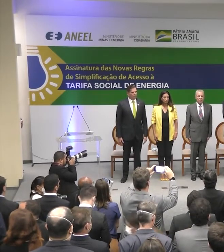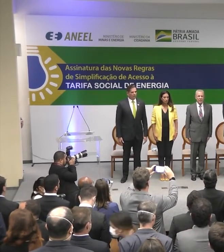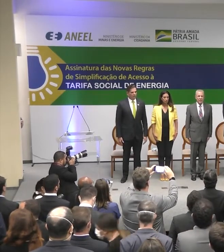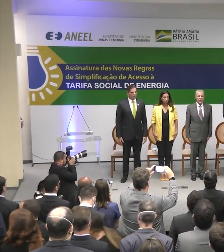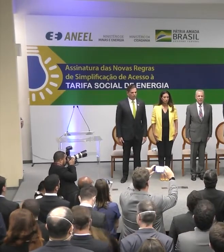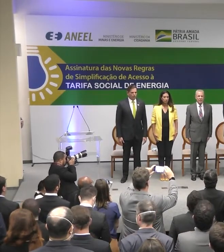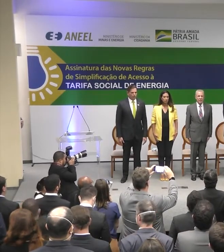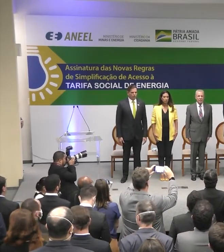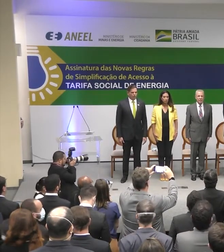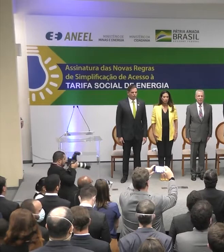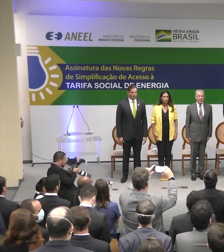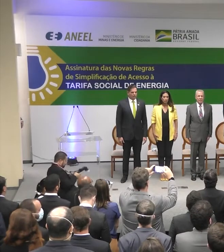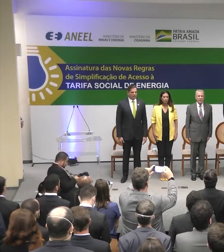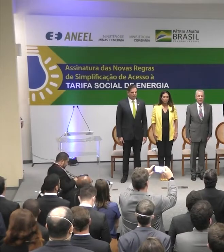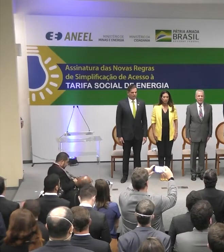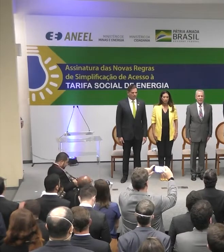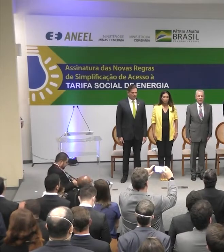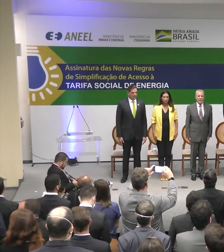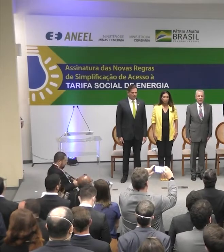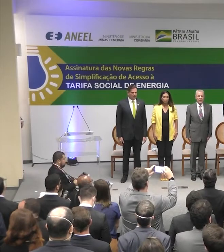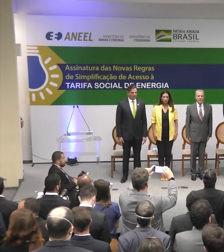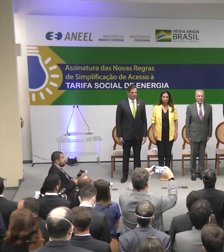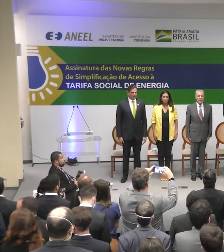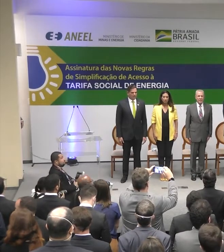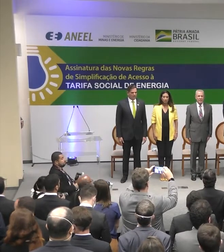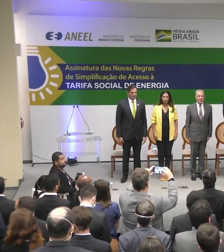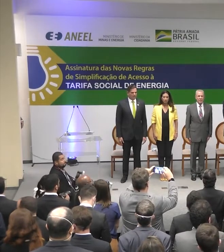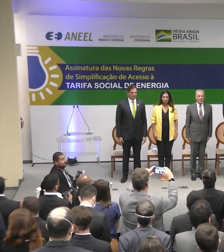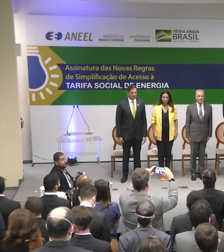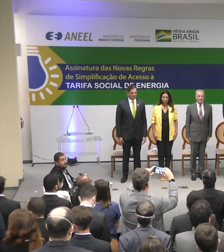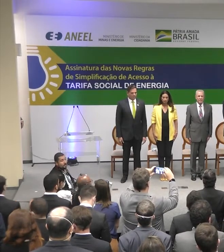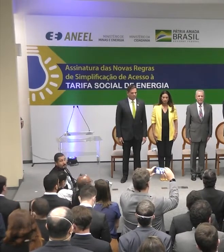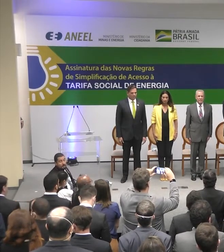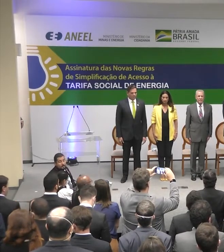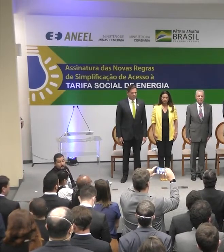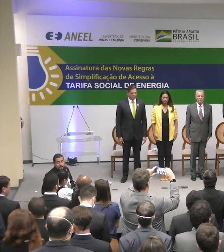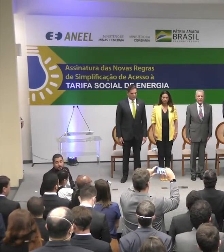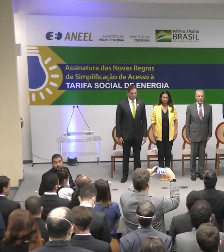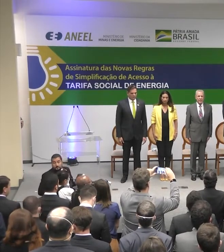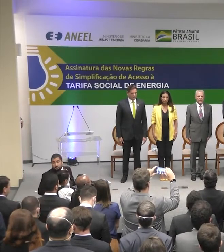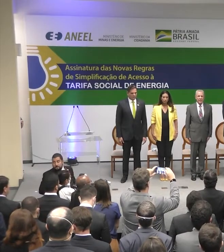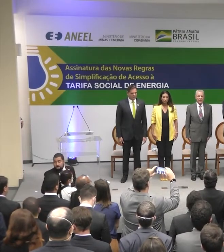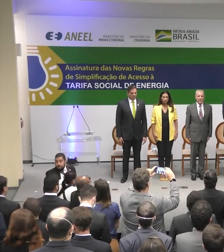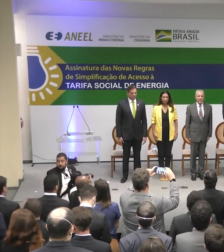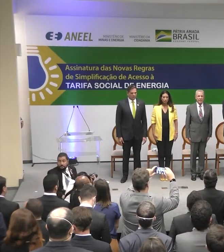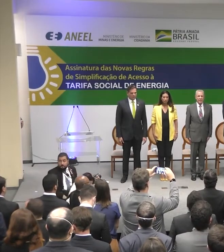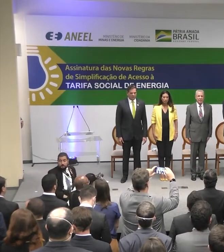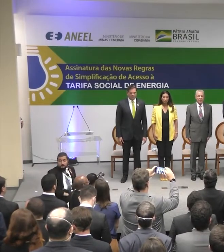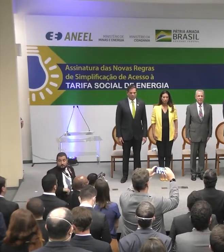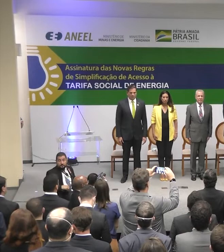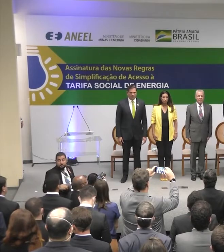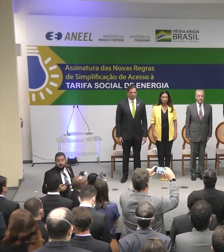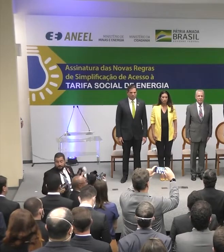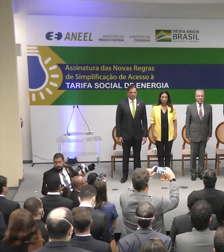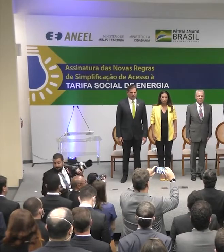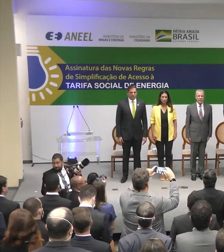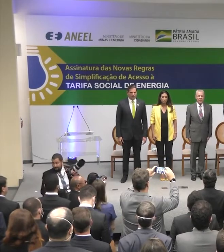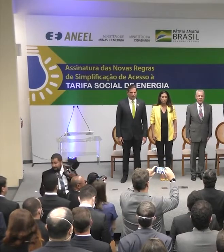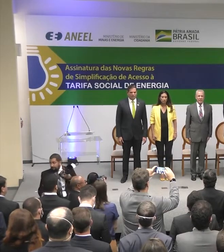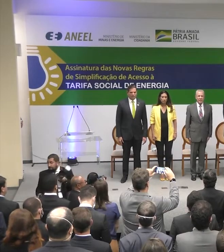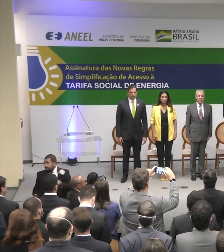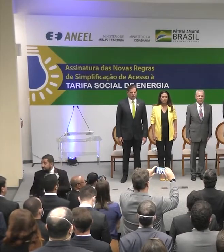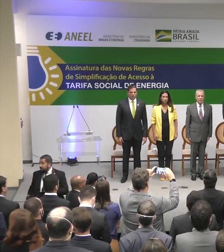plácidas, de um povo heróico,